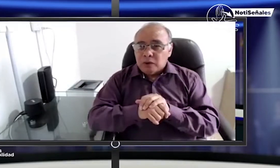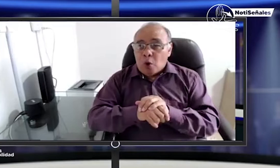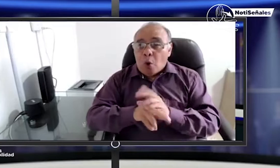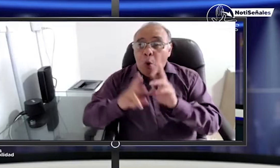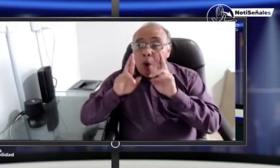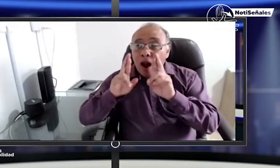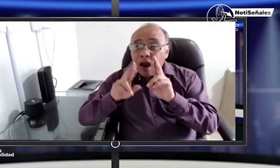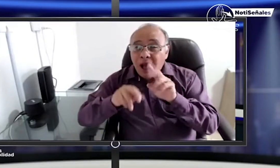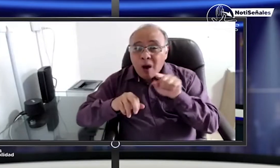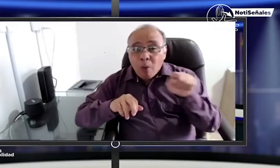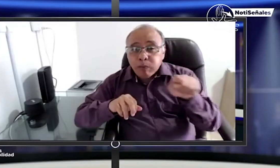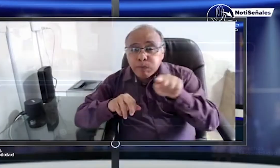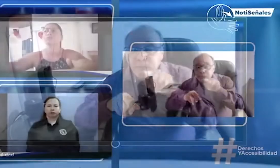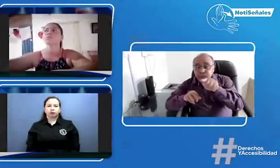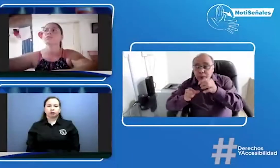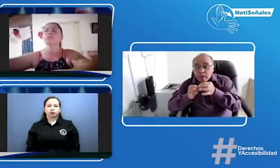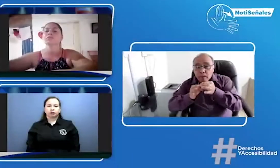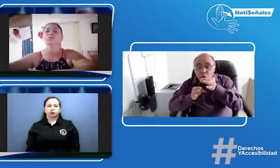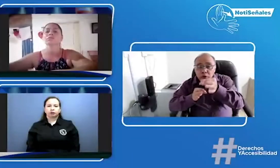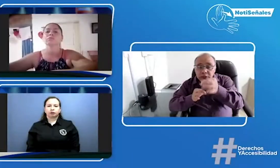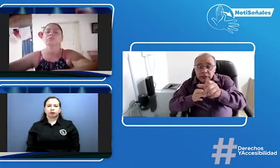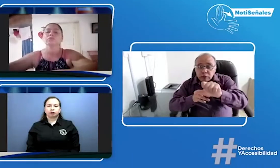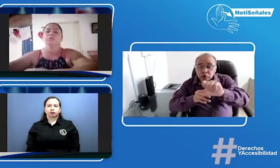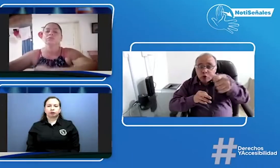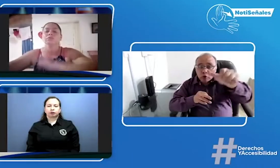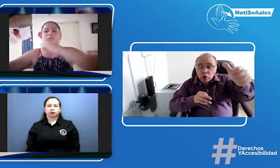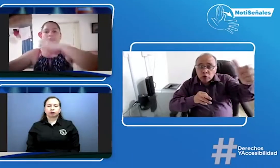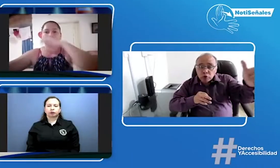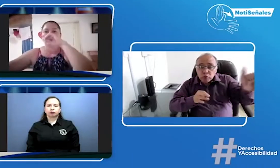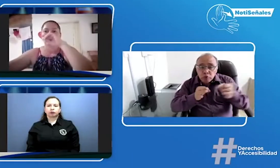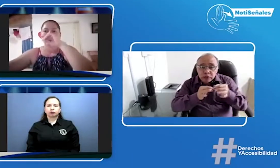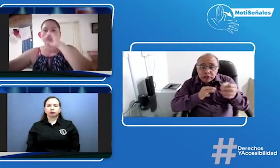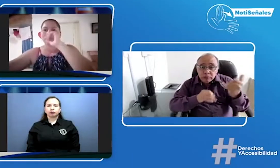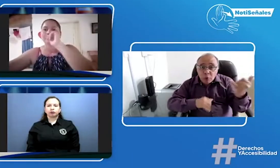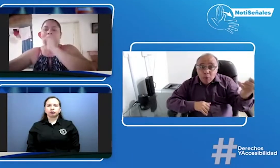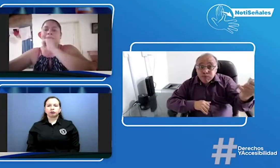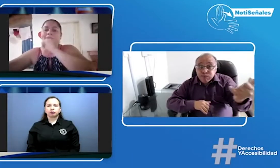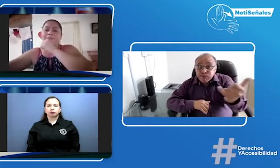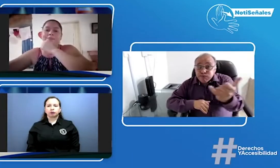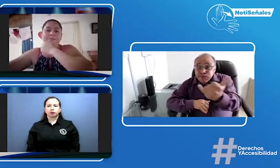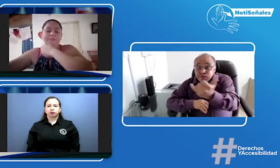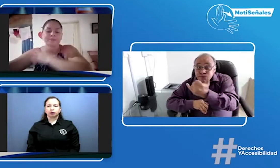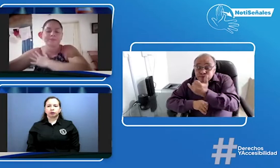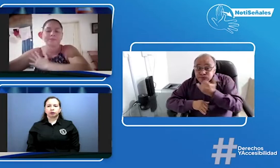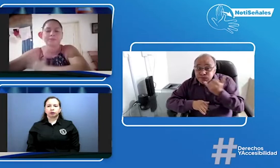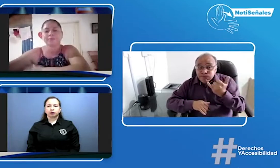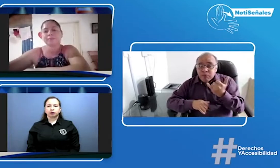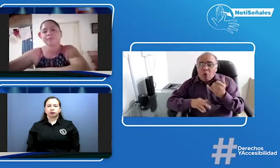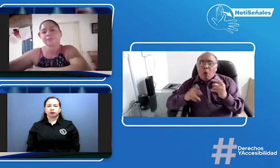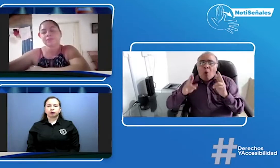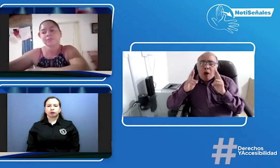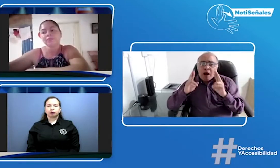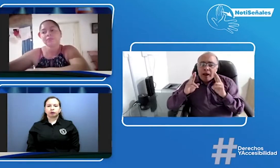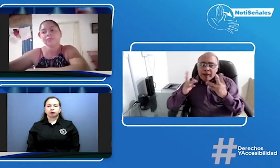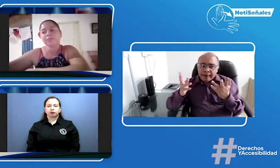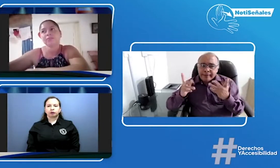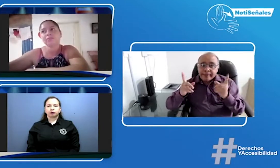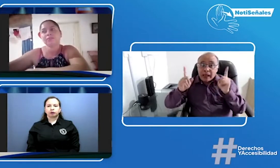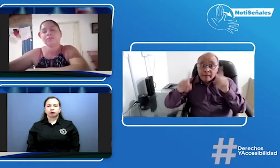institución para que nos comente la incidencia que se ha hecho desde los padres de familia en su municipio y